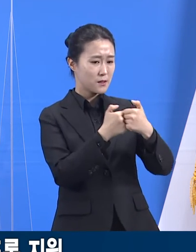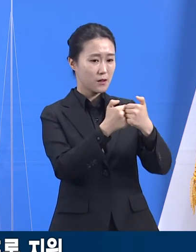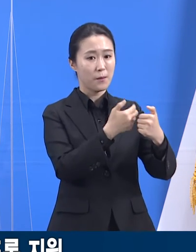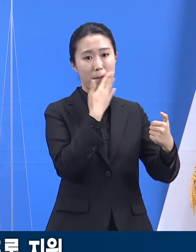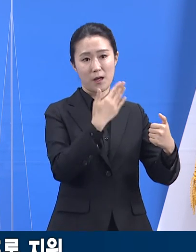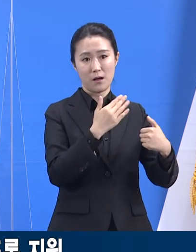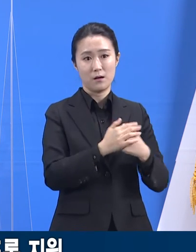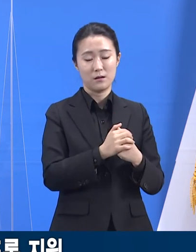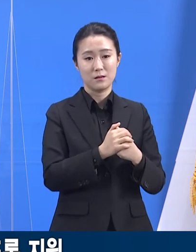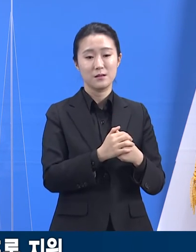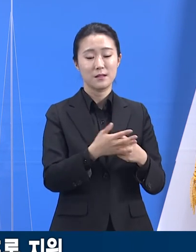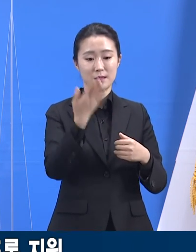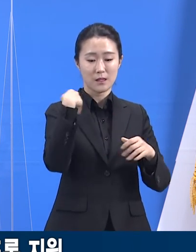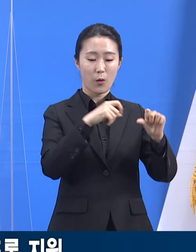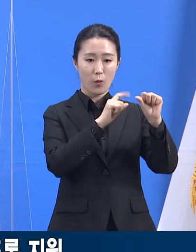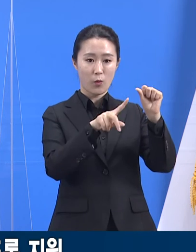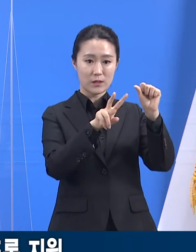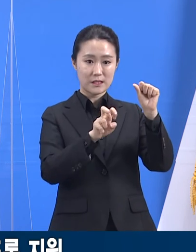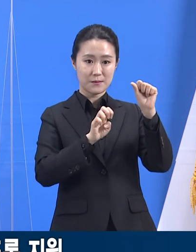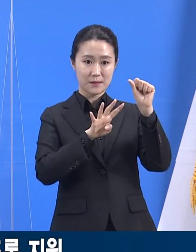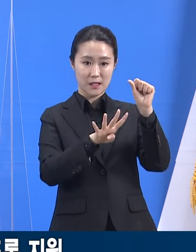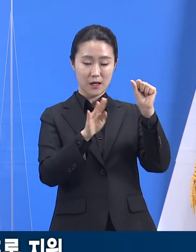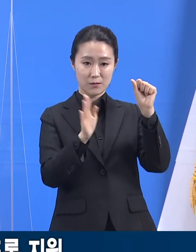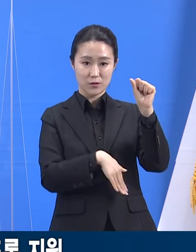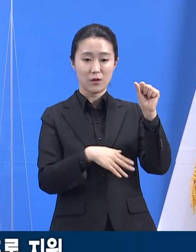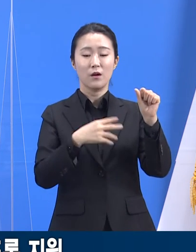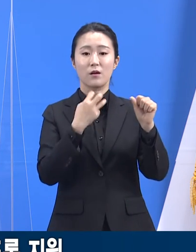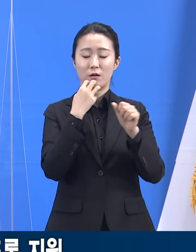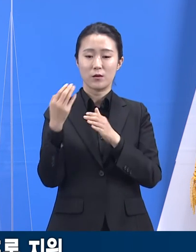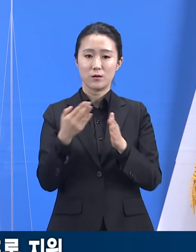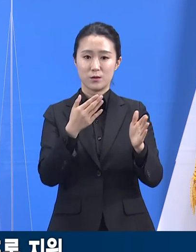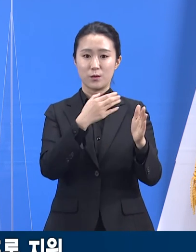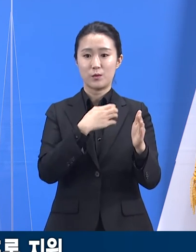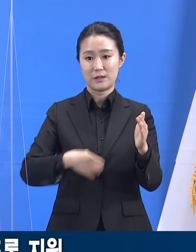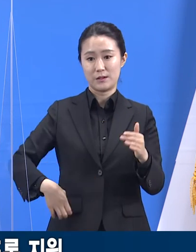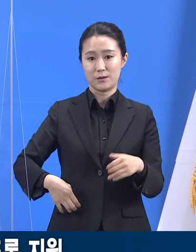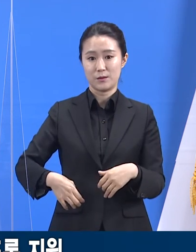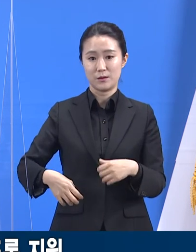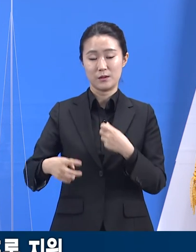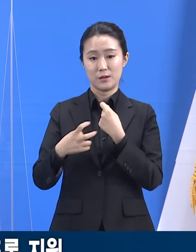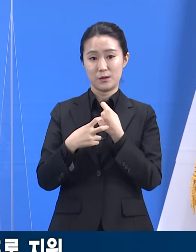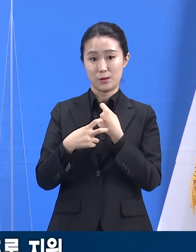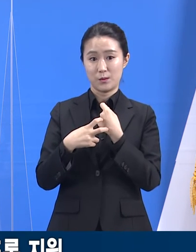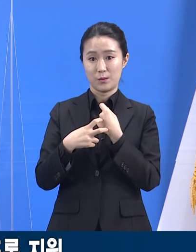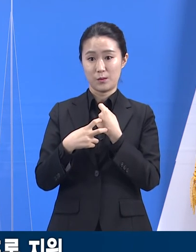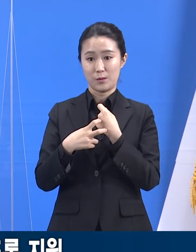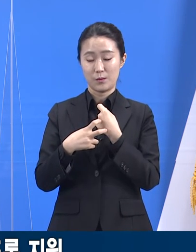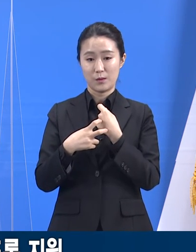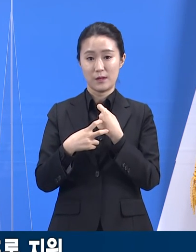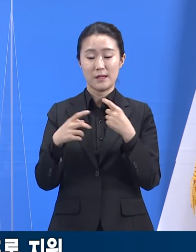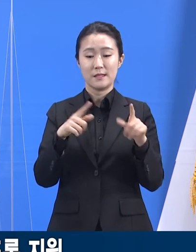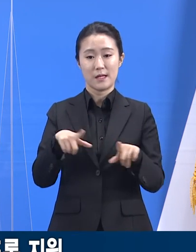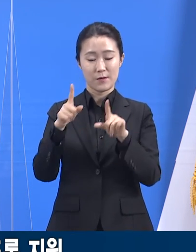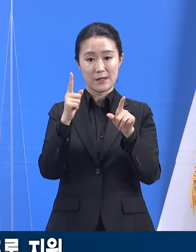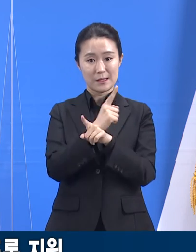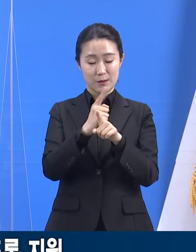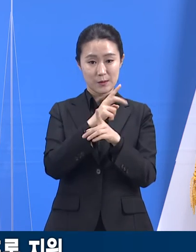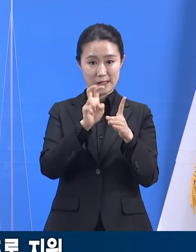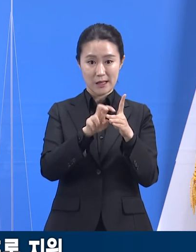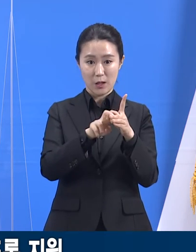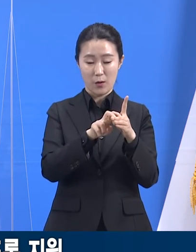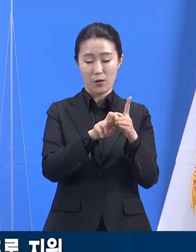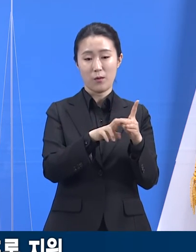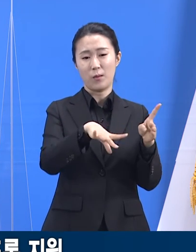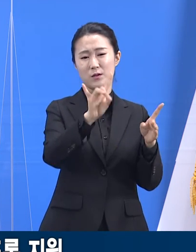24일부터 경기도의료원에서 의료협력체계를 맡고 있는 6개 생활치료센터에 우선 시행하였습니다.